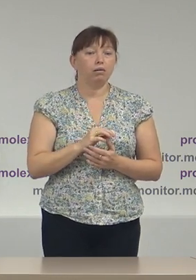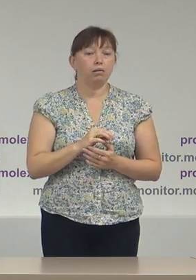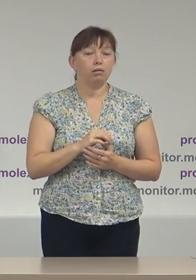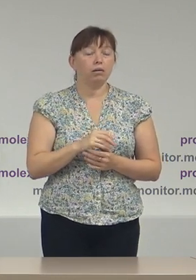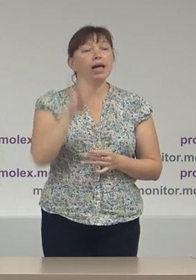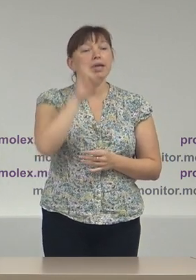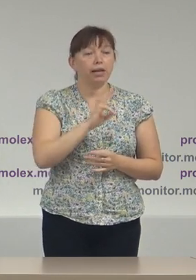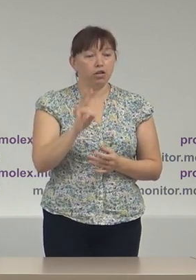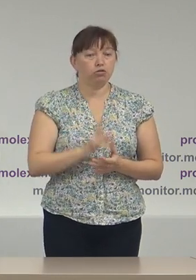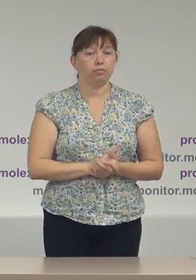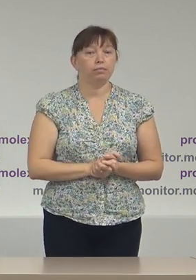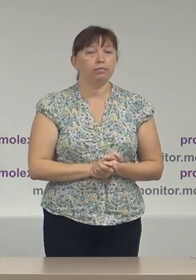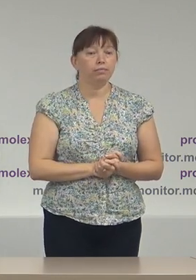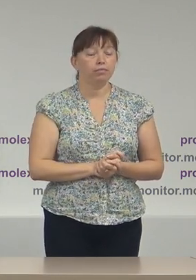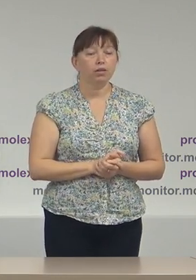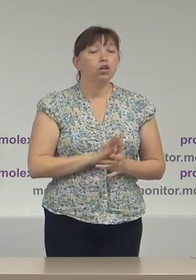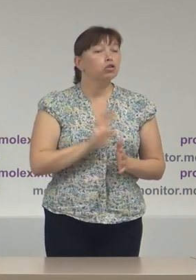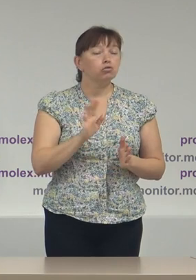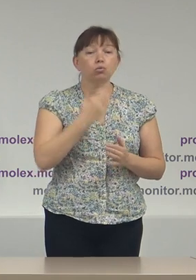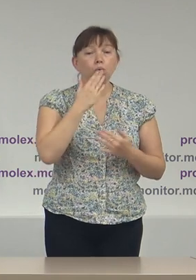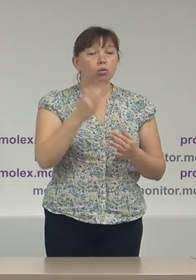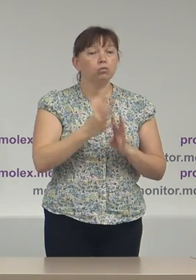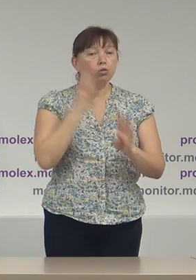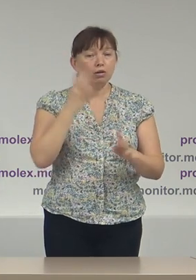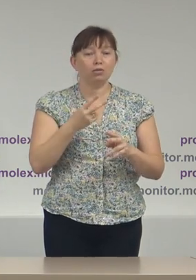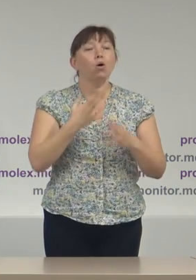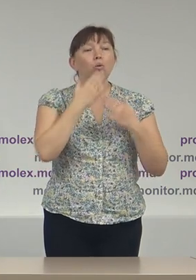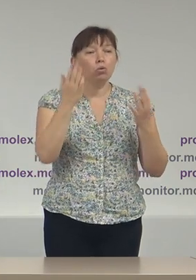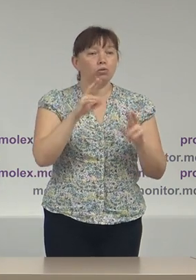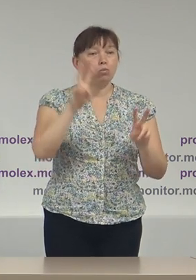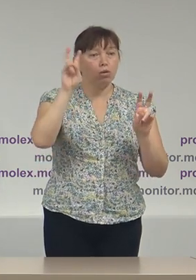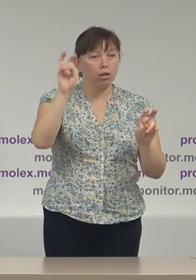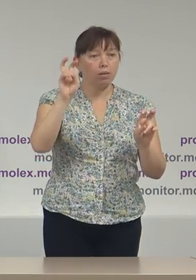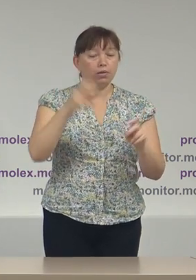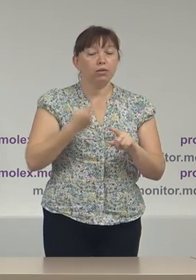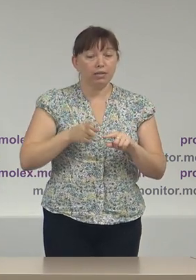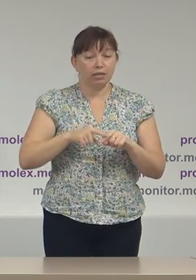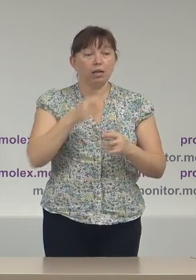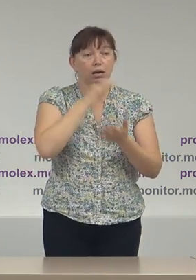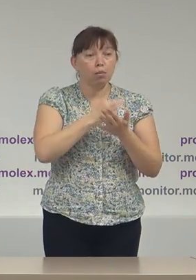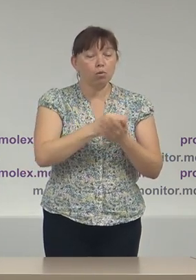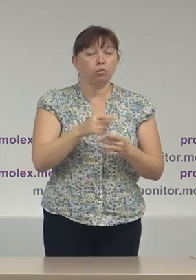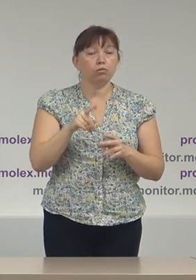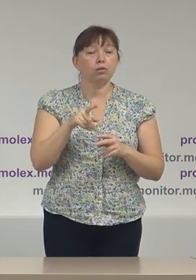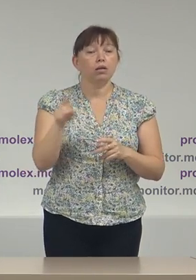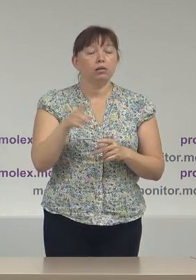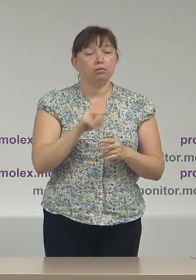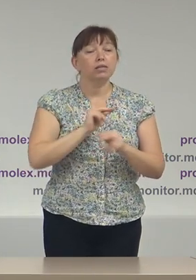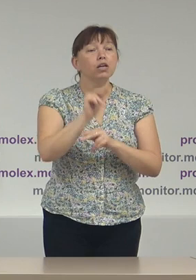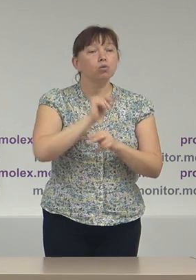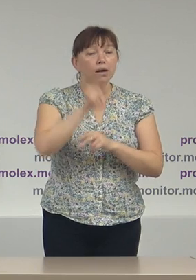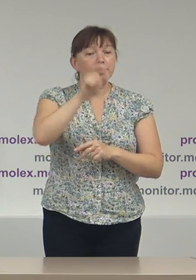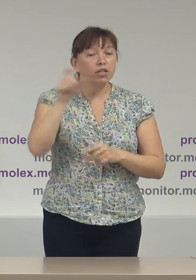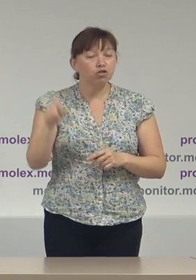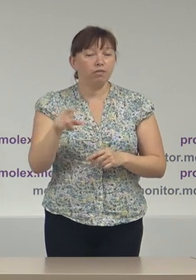religie. Și, în ultimul rând, sau ultimul capitol din raportul din nostru se referă la educație civică și